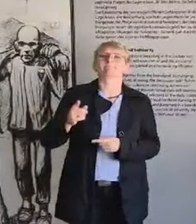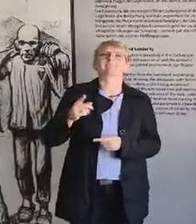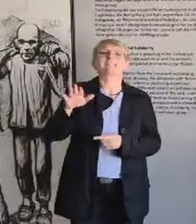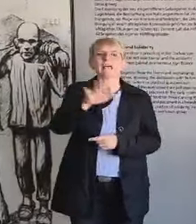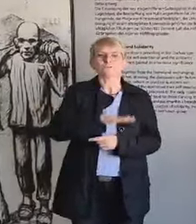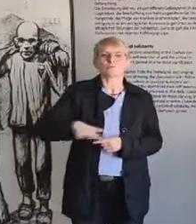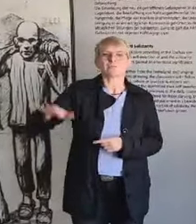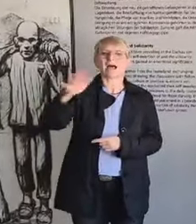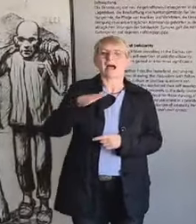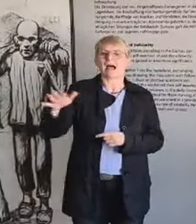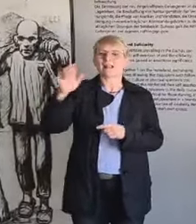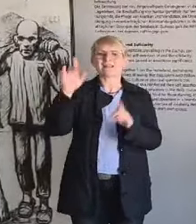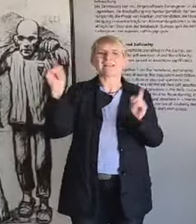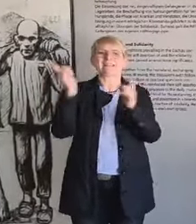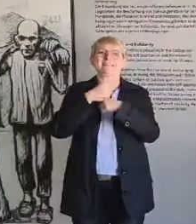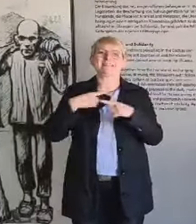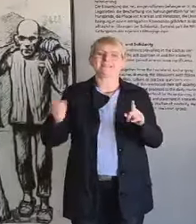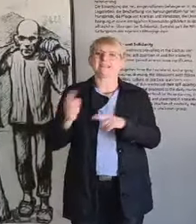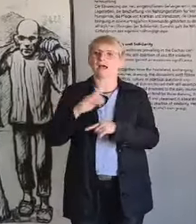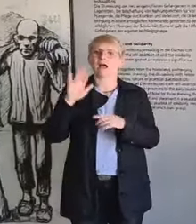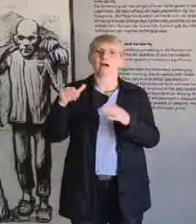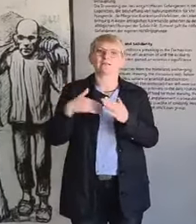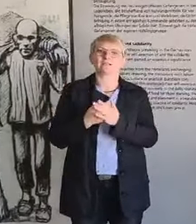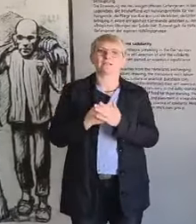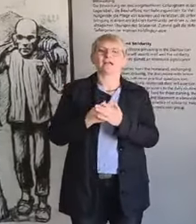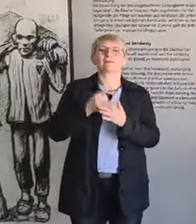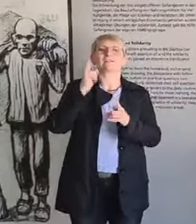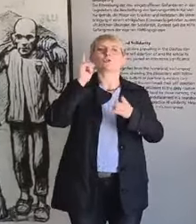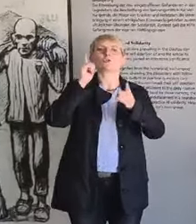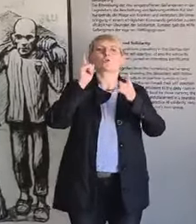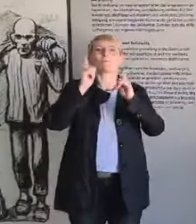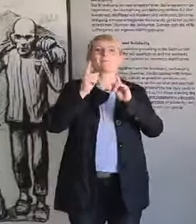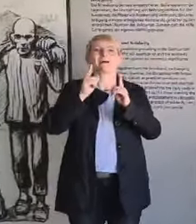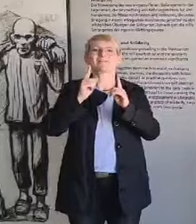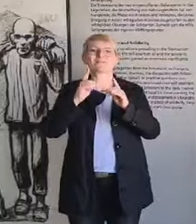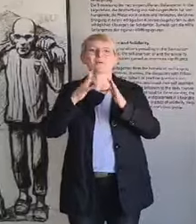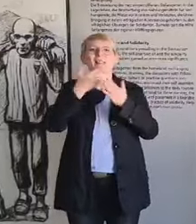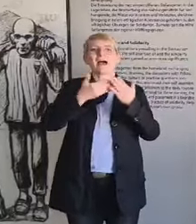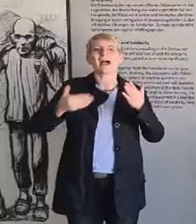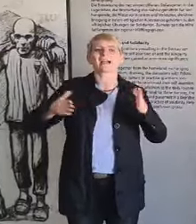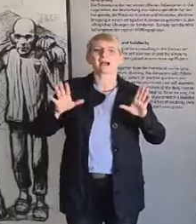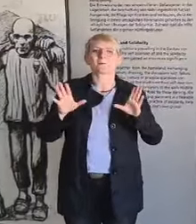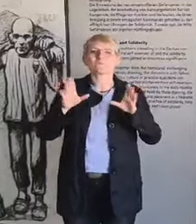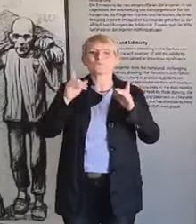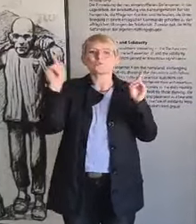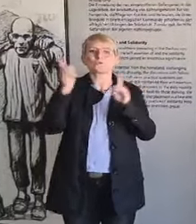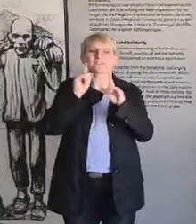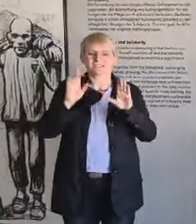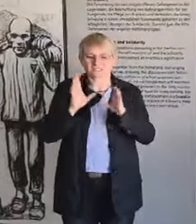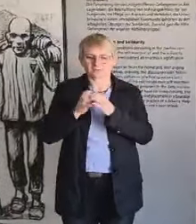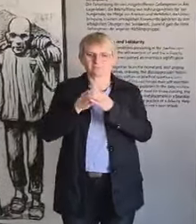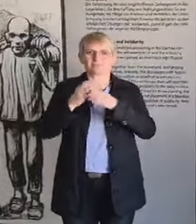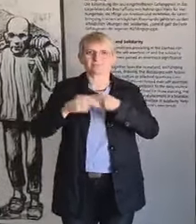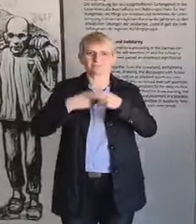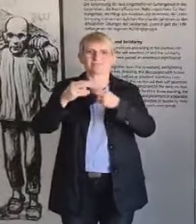It has still been the Commando Lager music. And there I a TUSCHE-Zeichnung, which I would like to